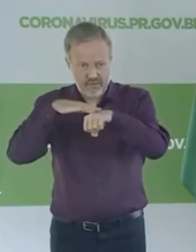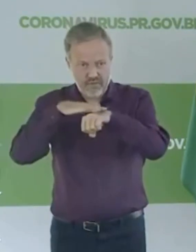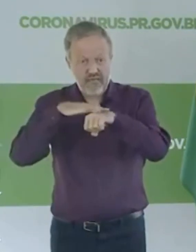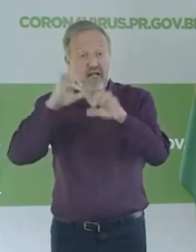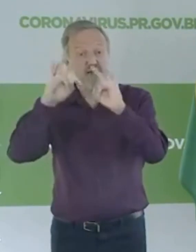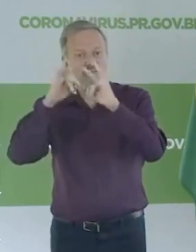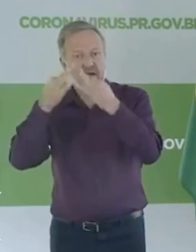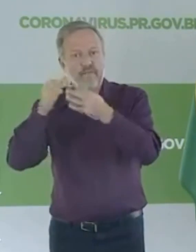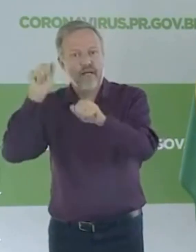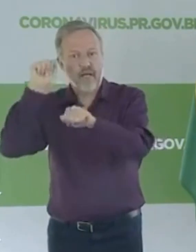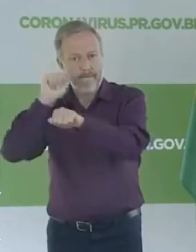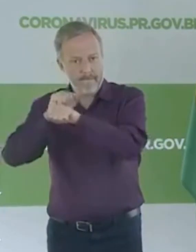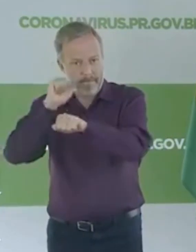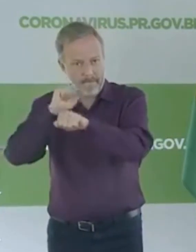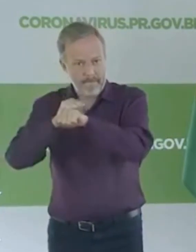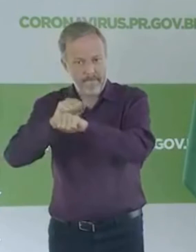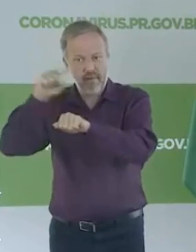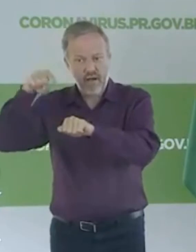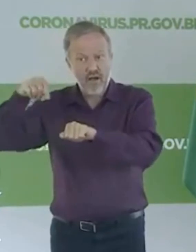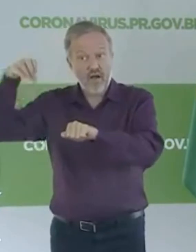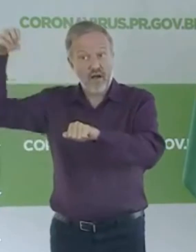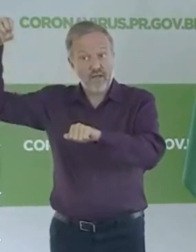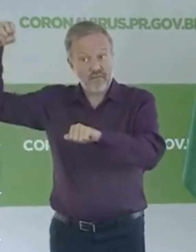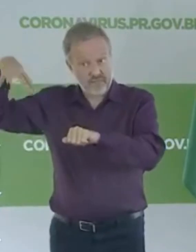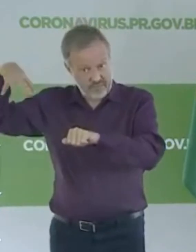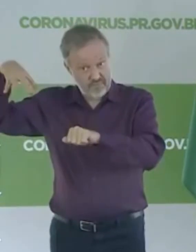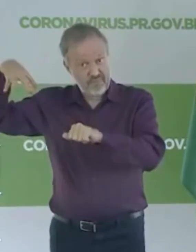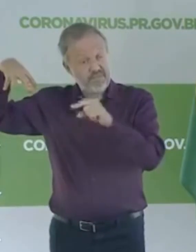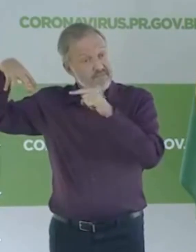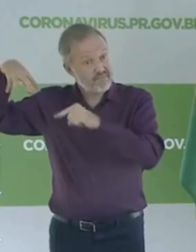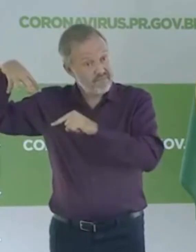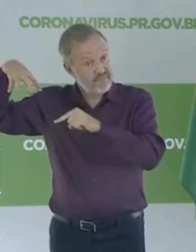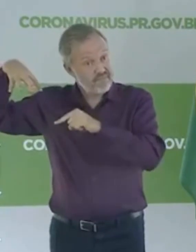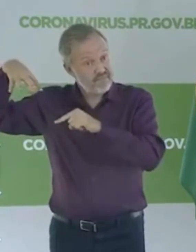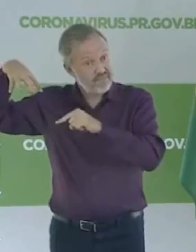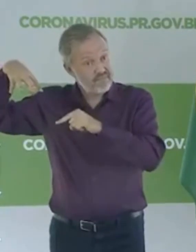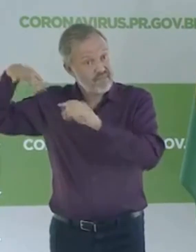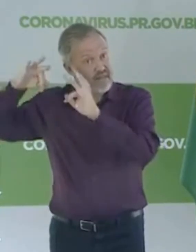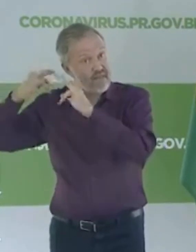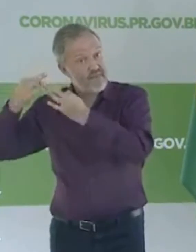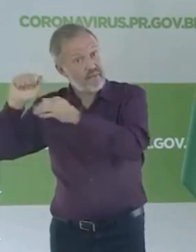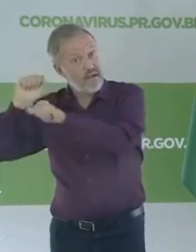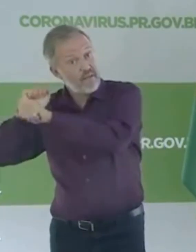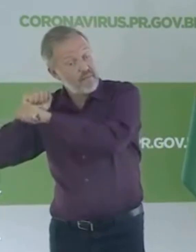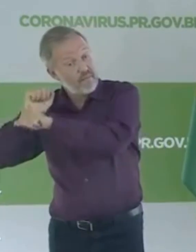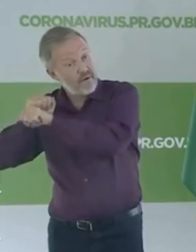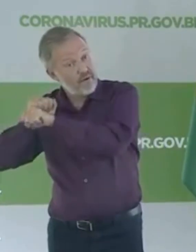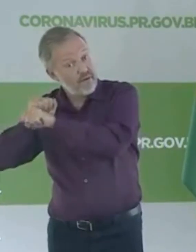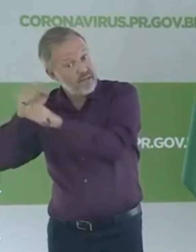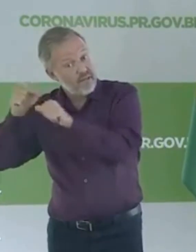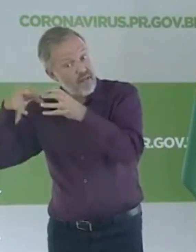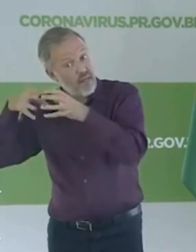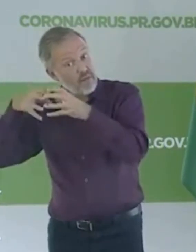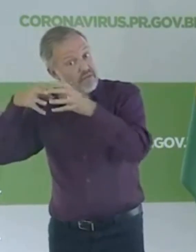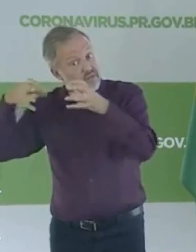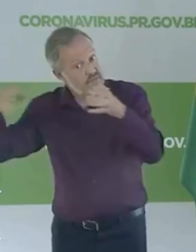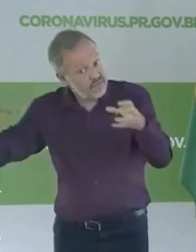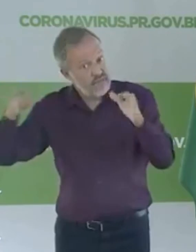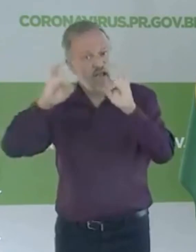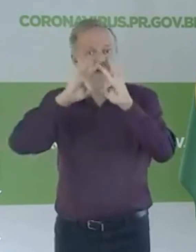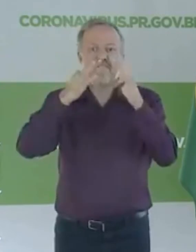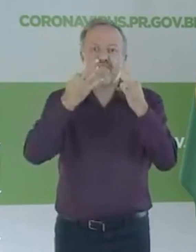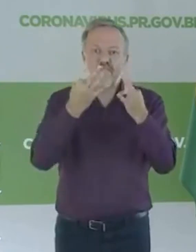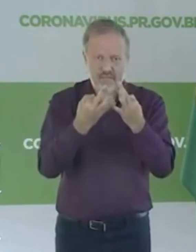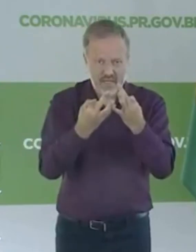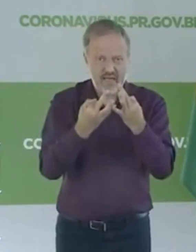renda, já que estão aí na tarifa social de energia do estado, nós inclusive estamos ampliando o número de famílias, mais